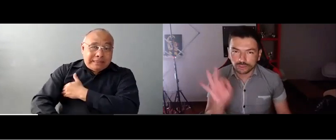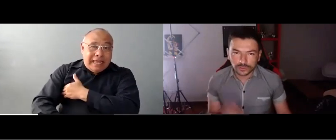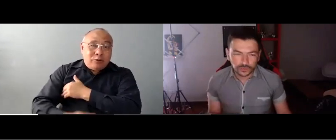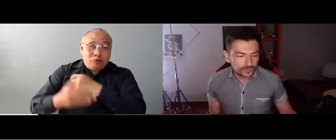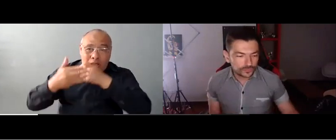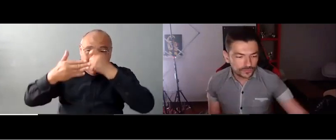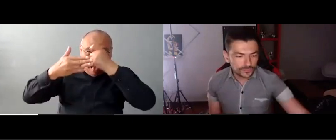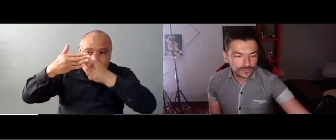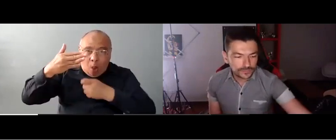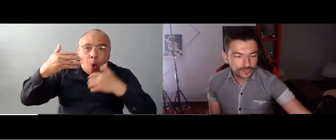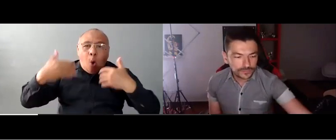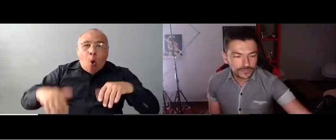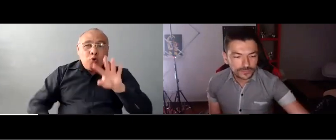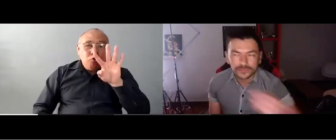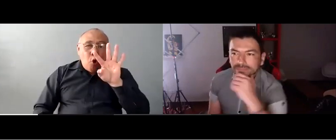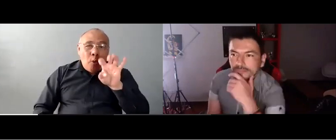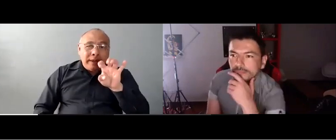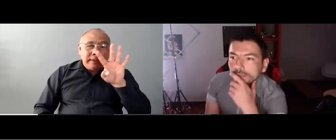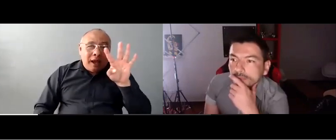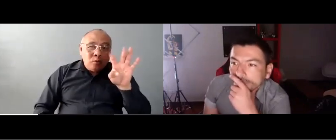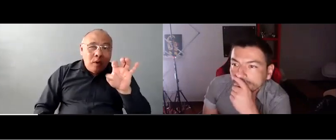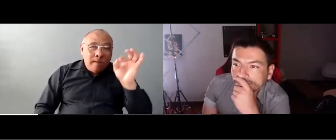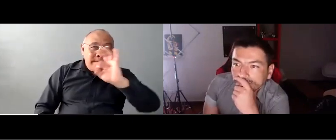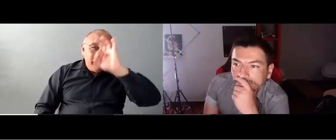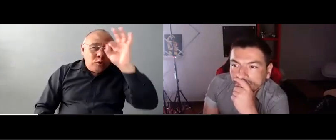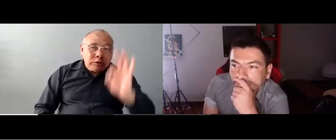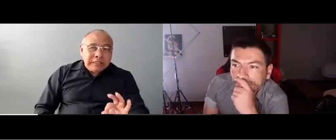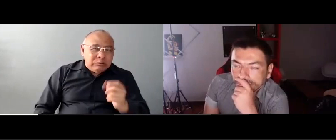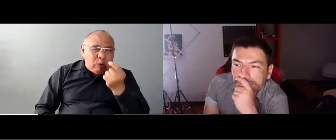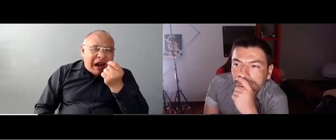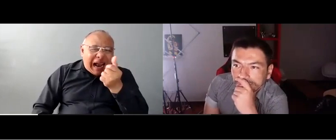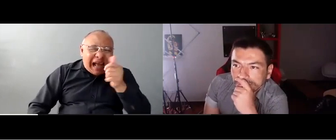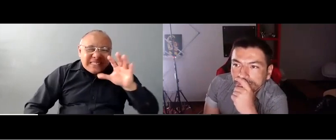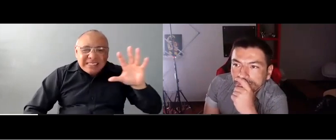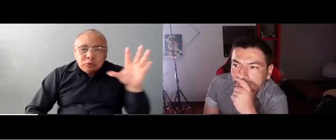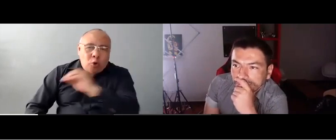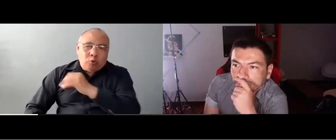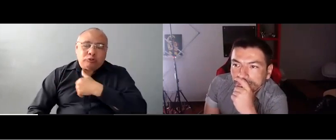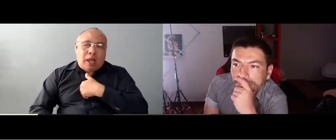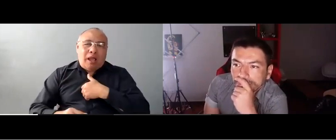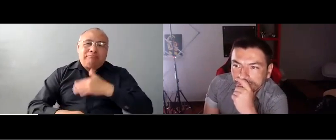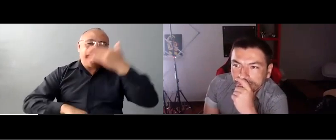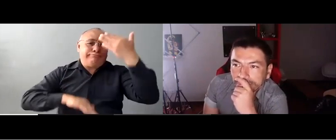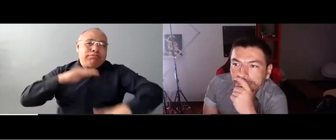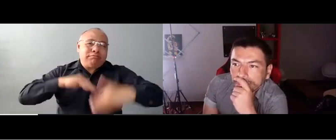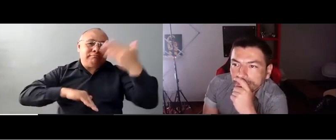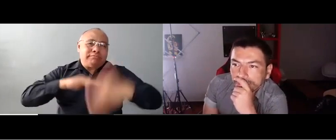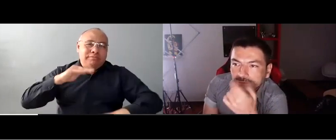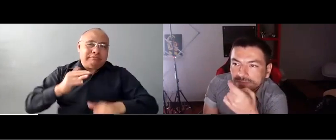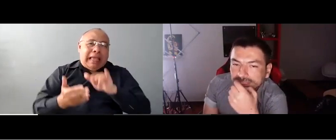a las licencias de conducción de categoría C1 a C3. Según los datos que ellos encontraron, el